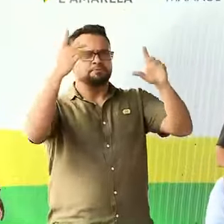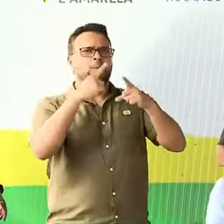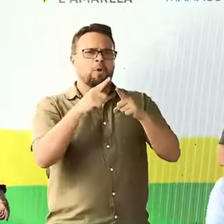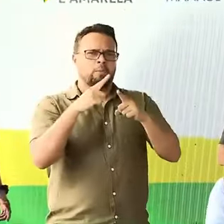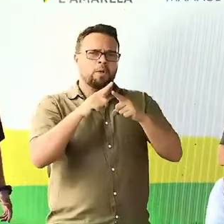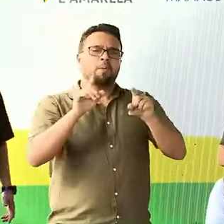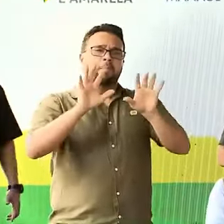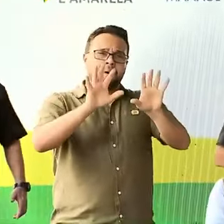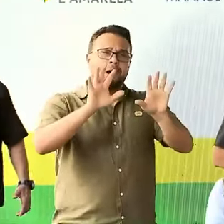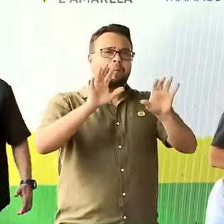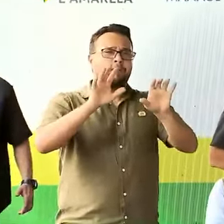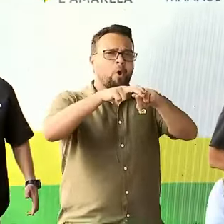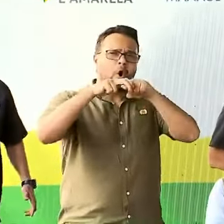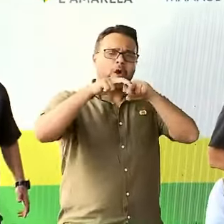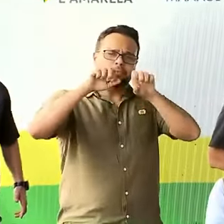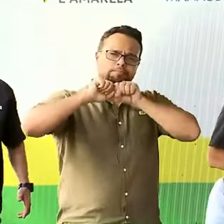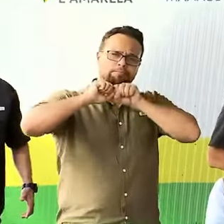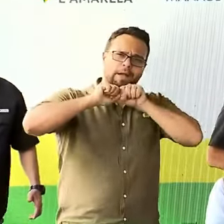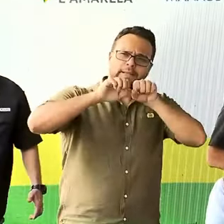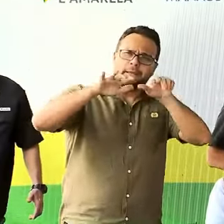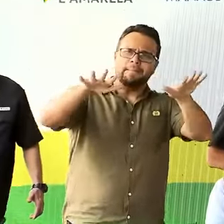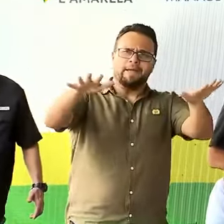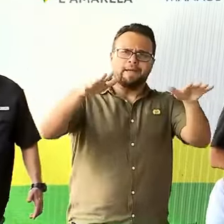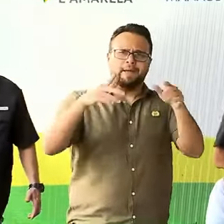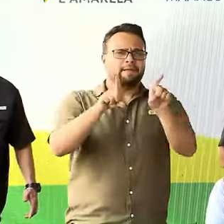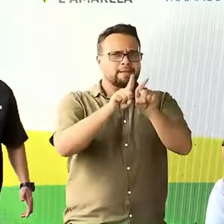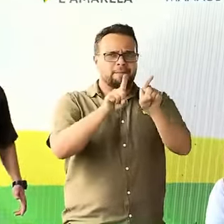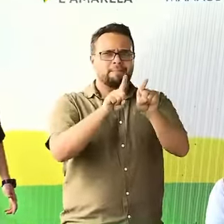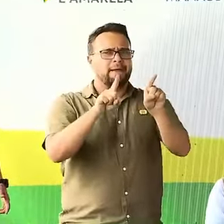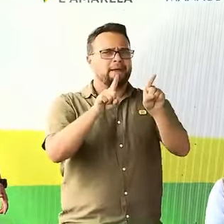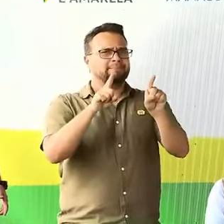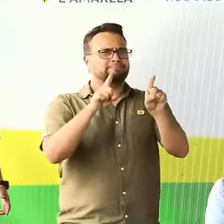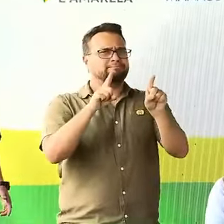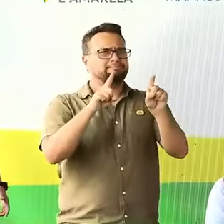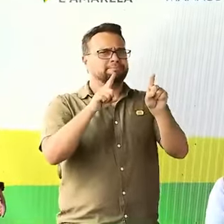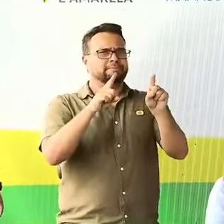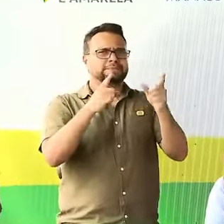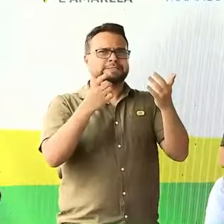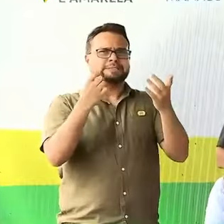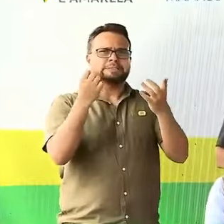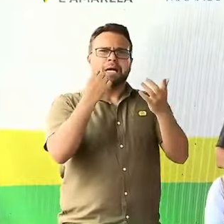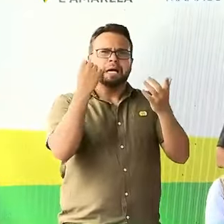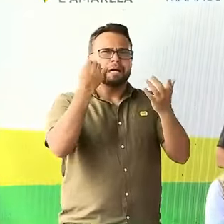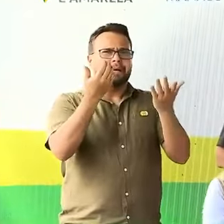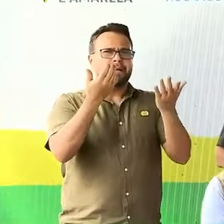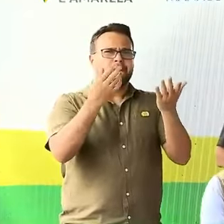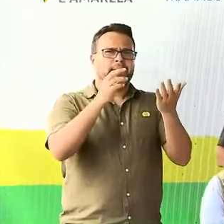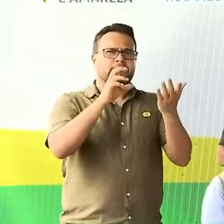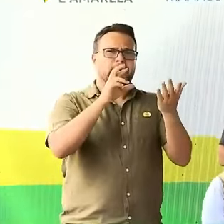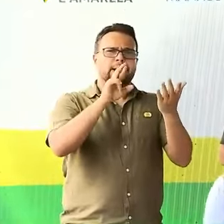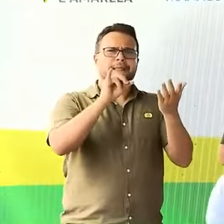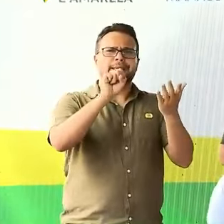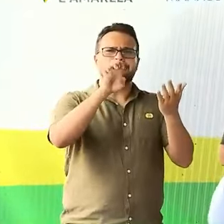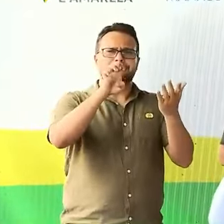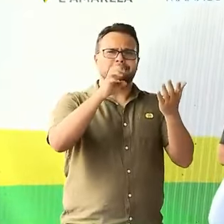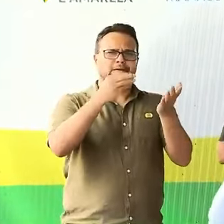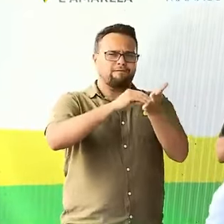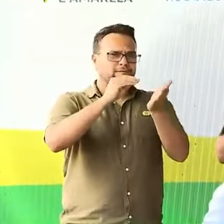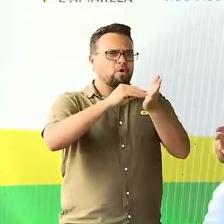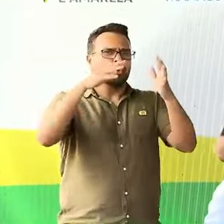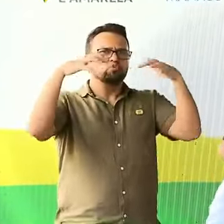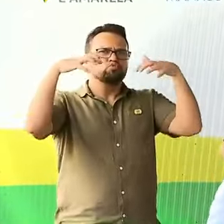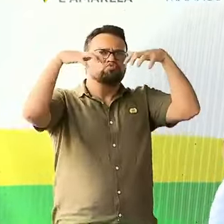com pandemia, com crise de falta de chuva, congeada,